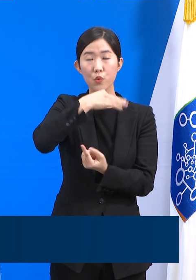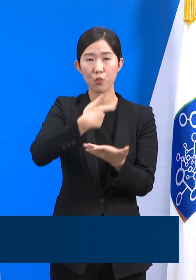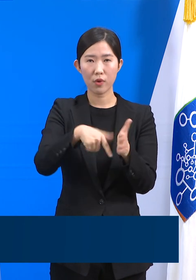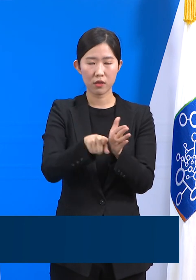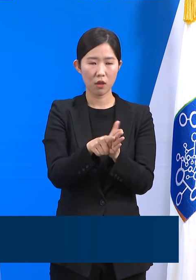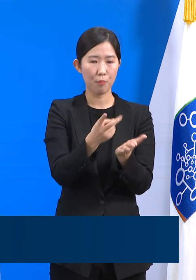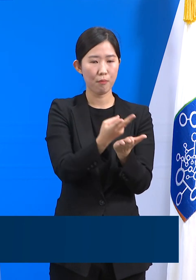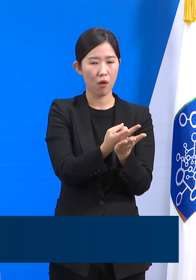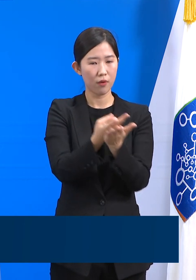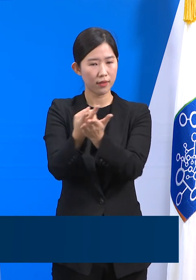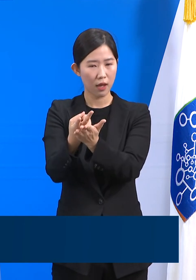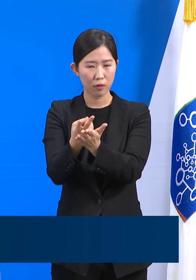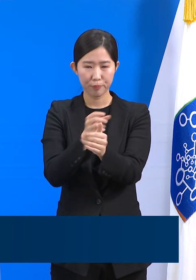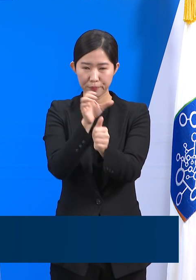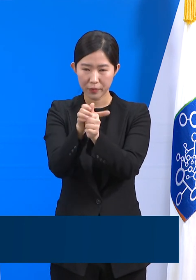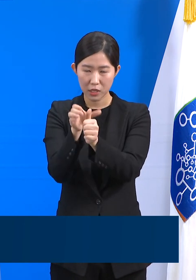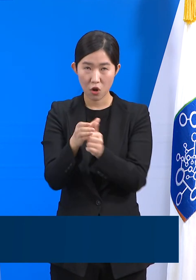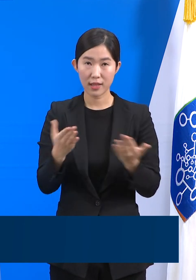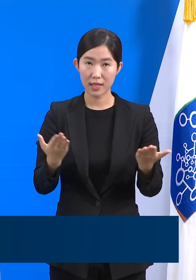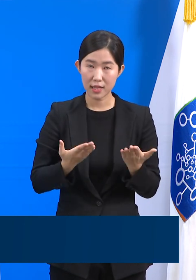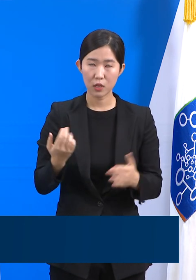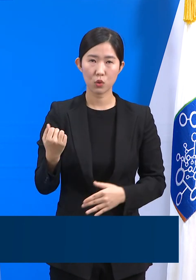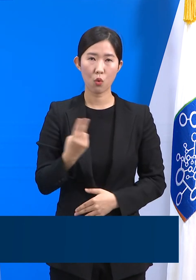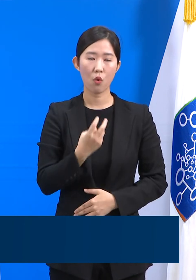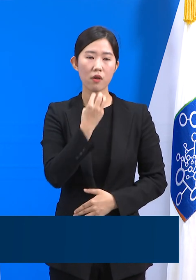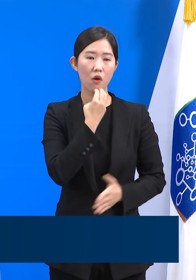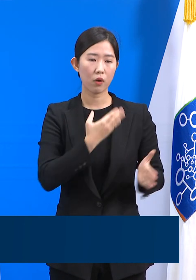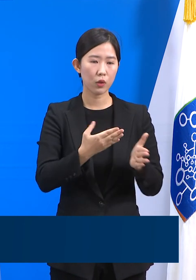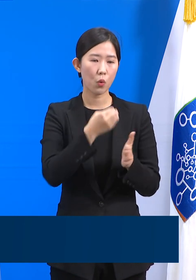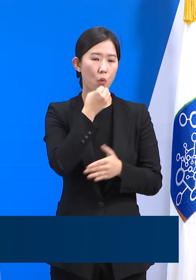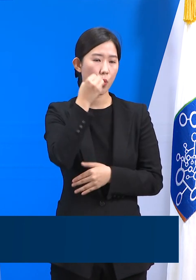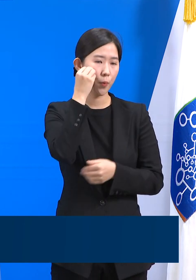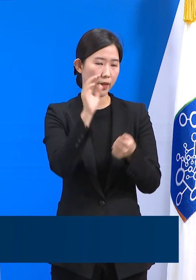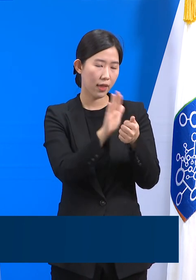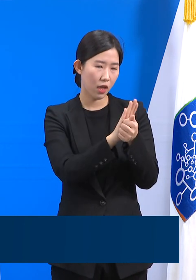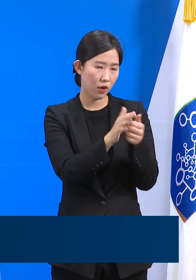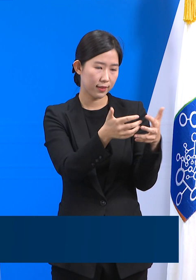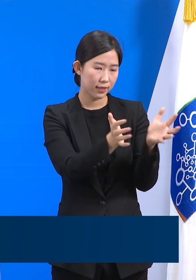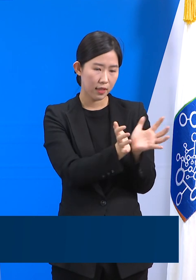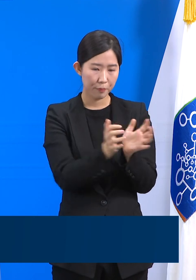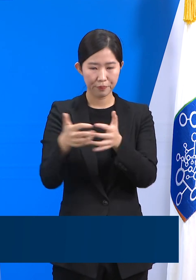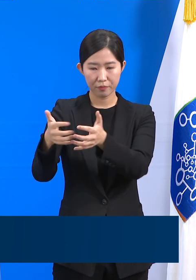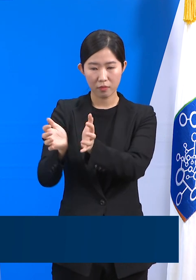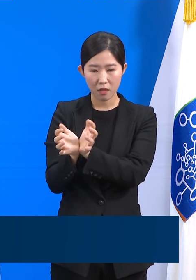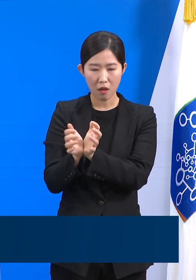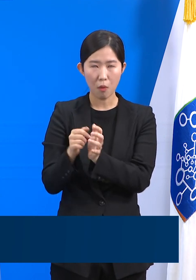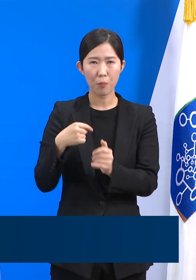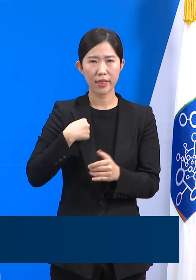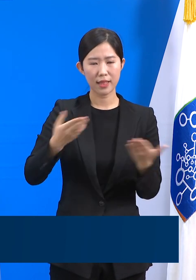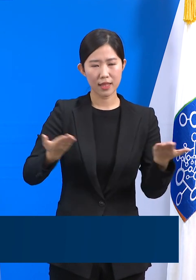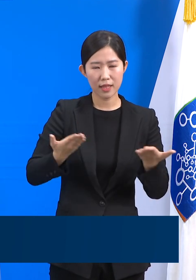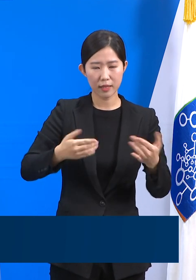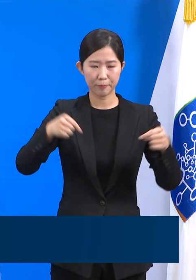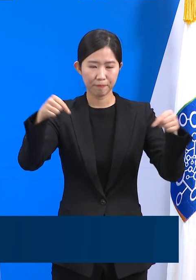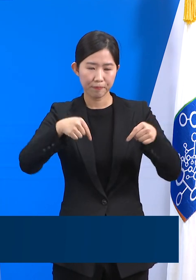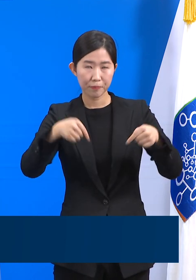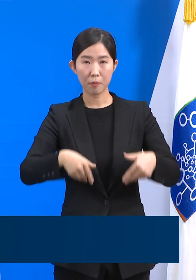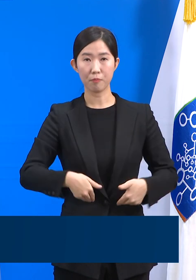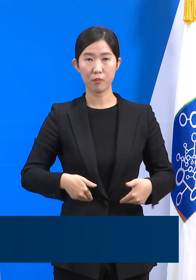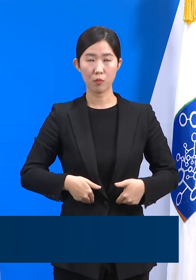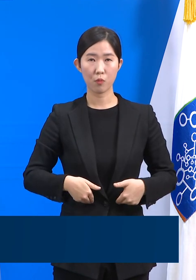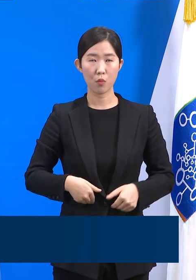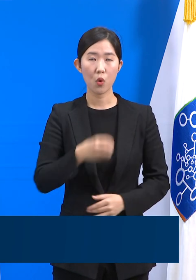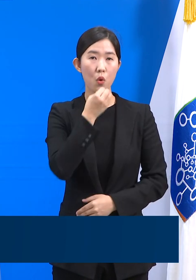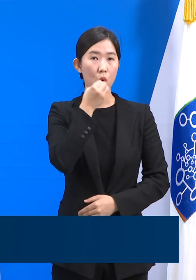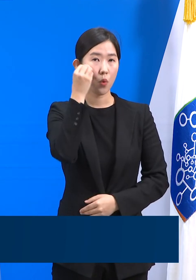배정을 하는 팀과 경기도 홈케어 시스템 운영단 등과도 긴밀한 협업이 필요합니다. 홈케어 시스템 운영단의